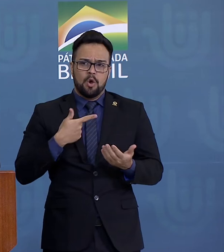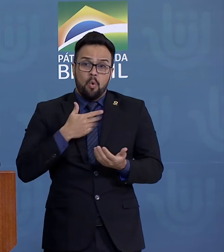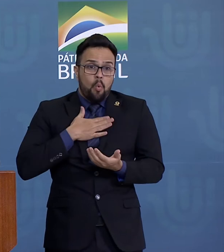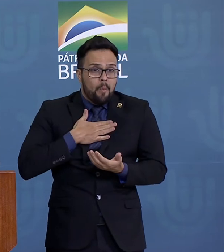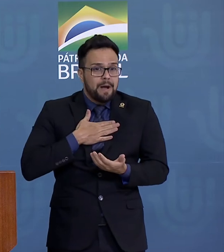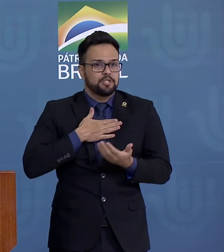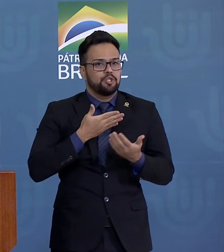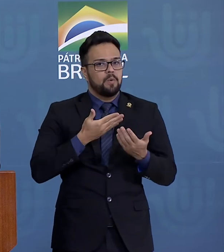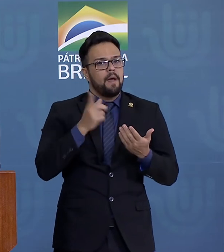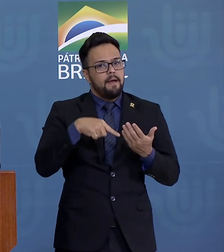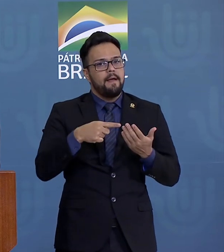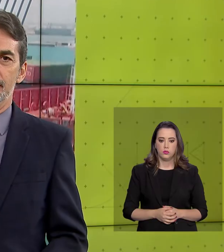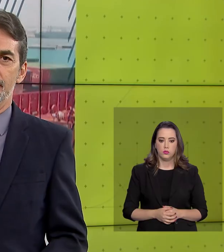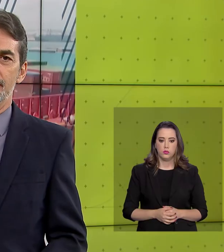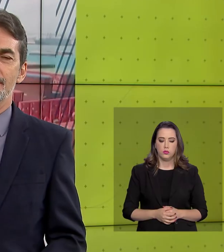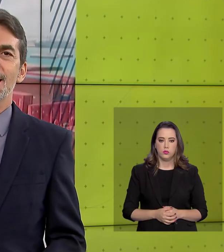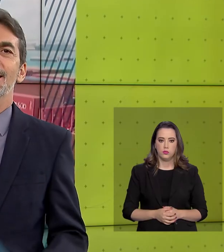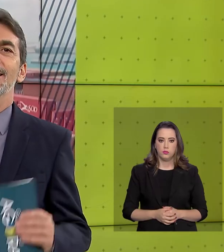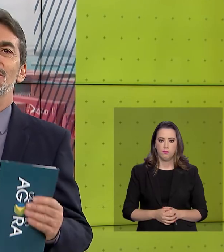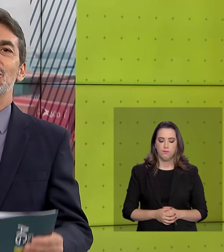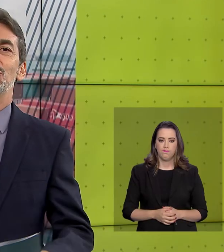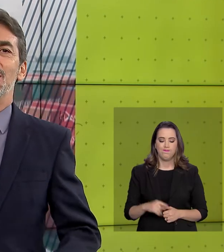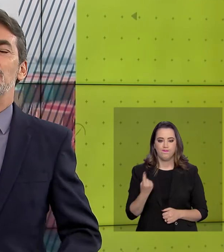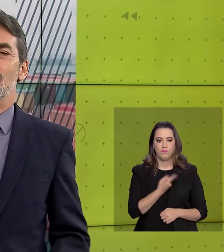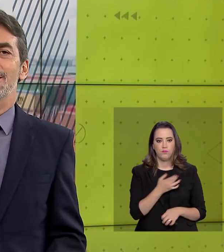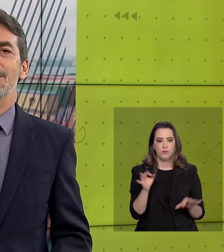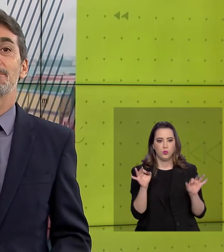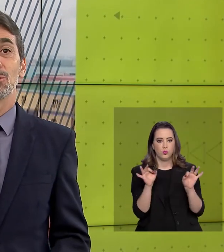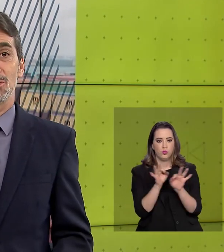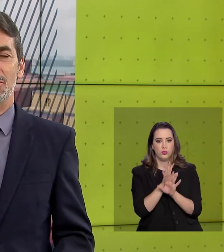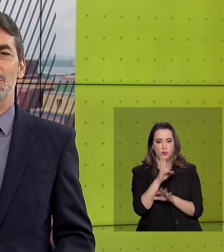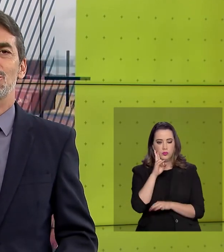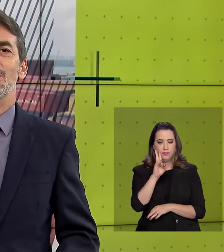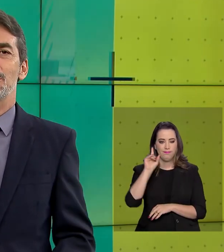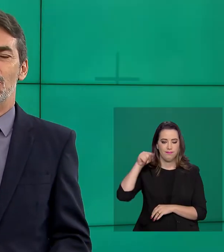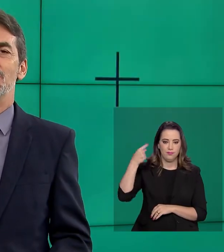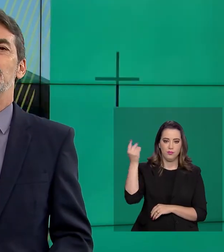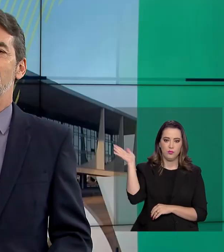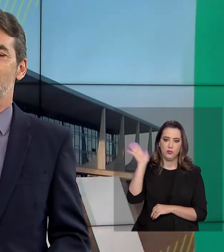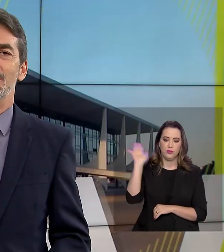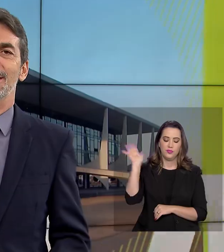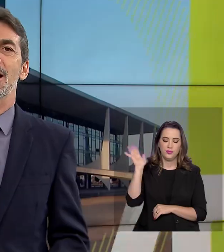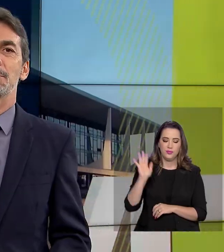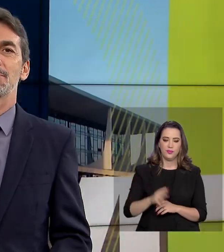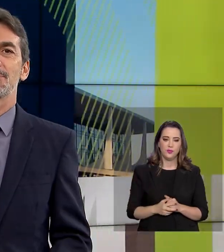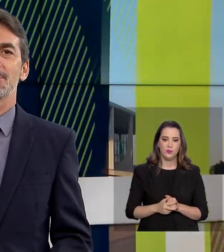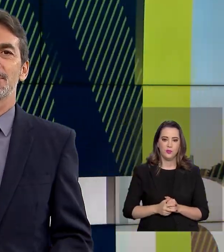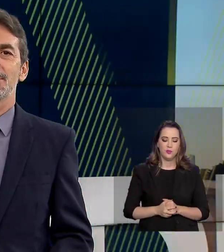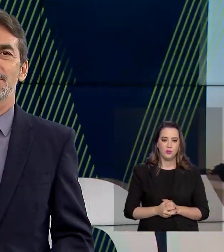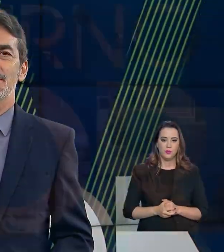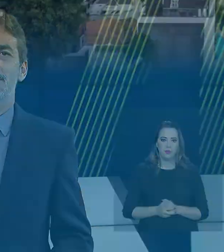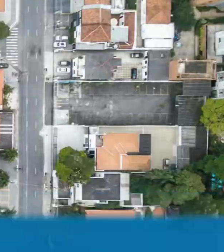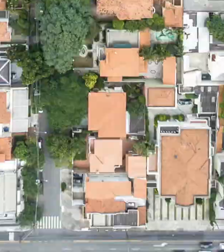move o voluntariado. A gente fica por aqui. Nos vemos na próxima edição. Até lá.